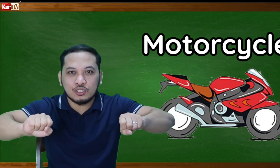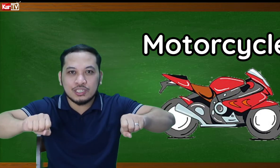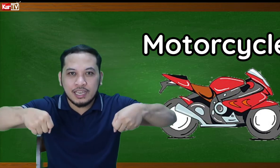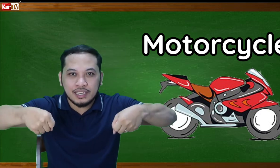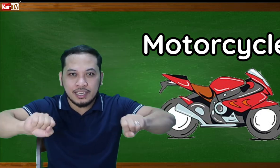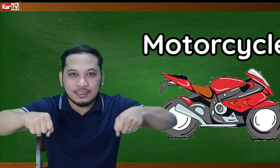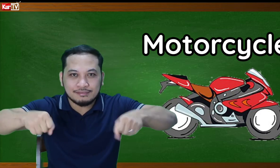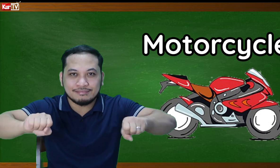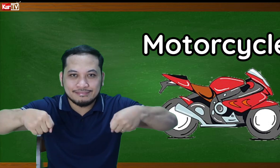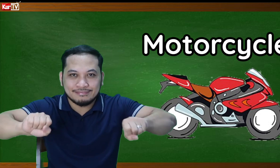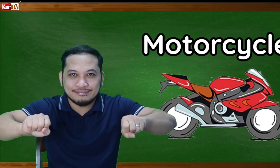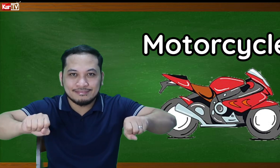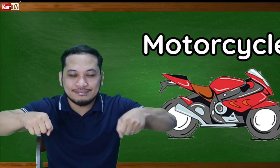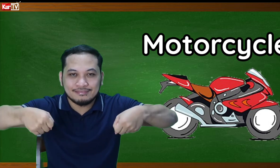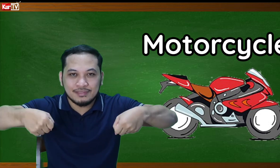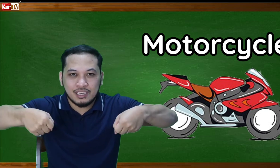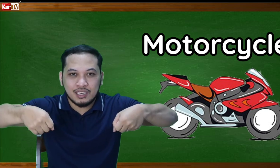Motorcycle. Yes.